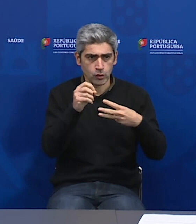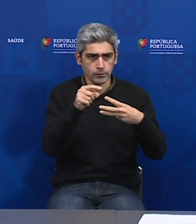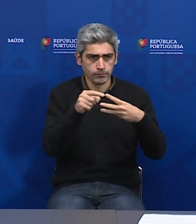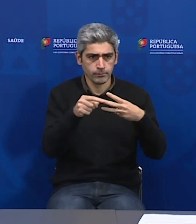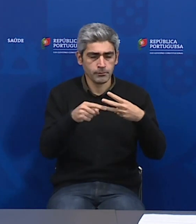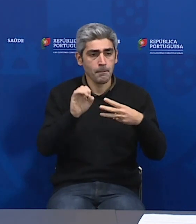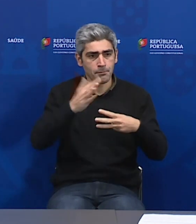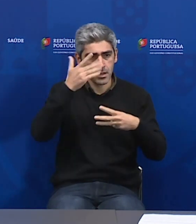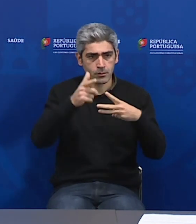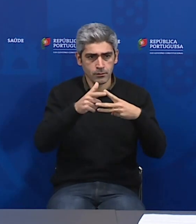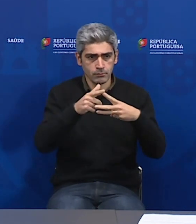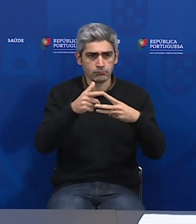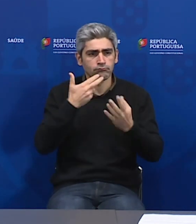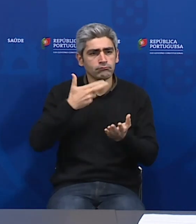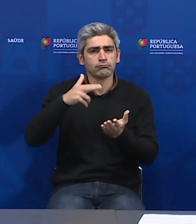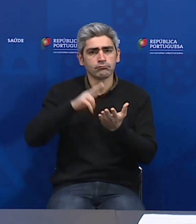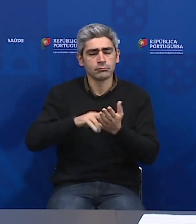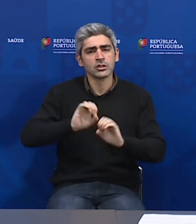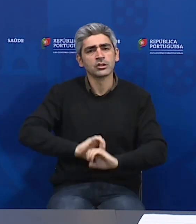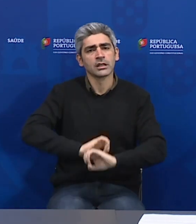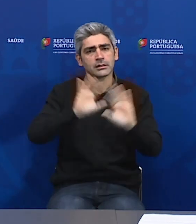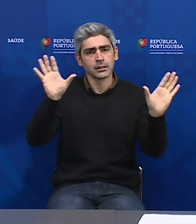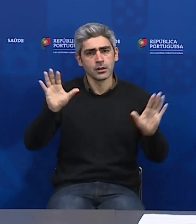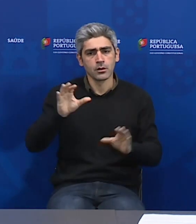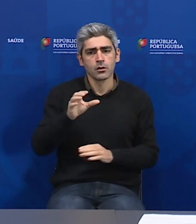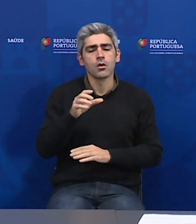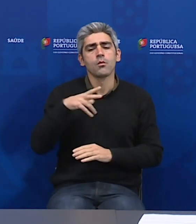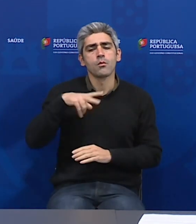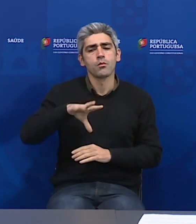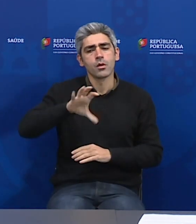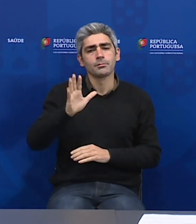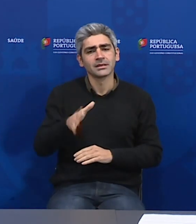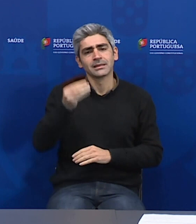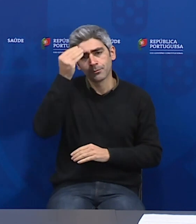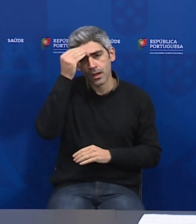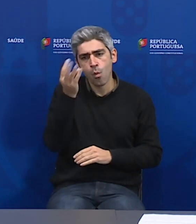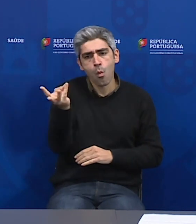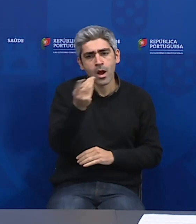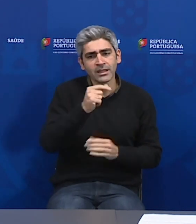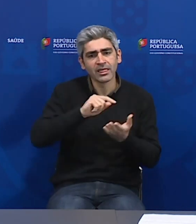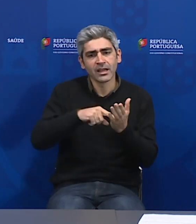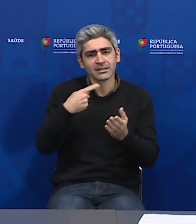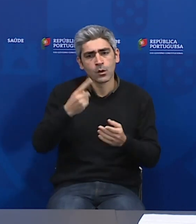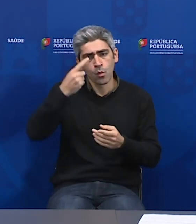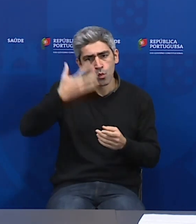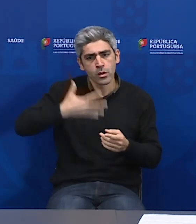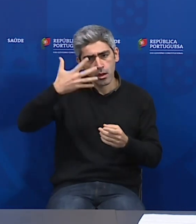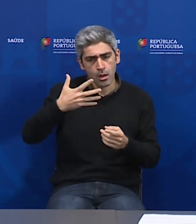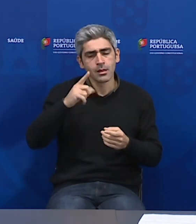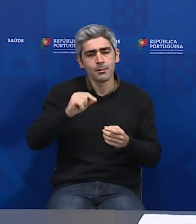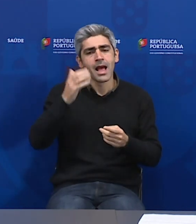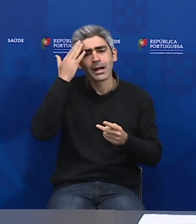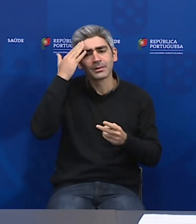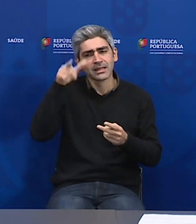Em primeiro lugar, efetivamente esclarecer o país de quantos testes é que estamos a fazer por dia e quanta capacidade existe,